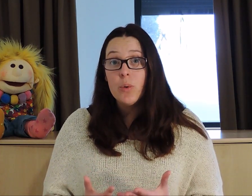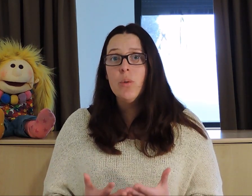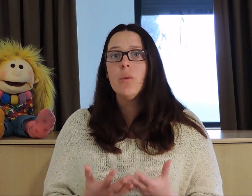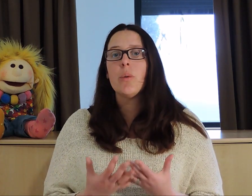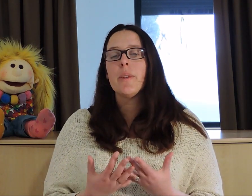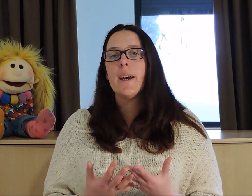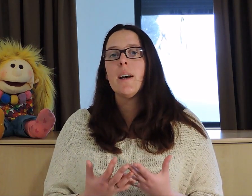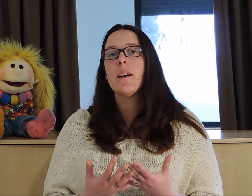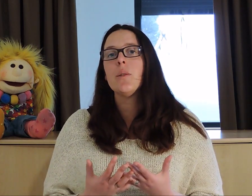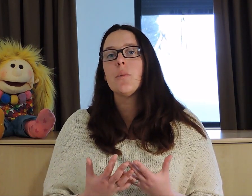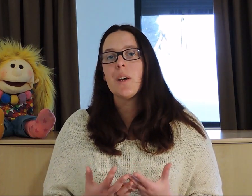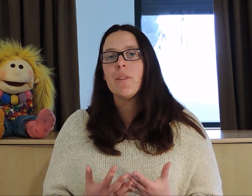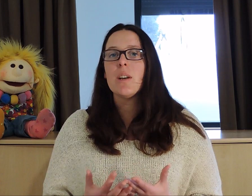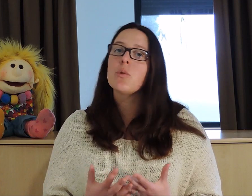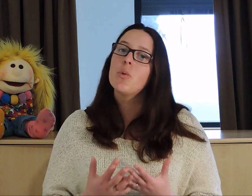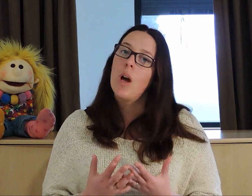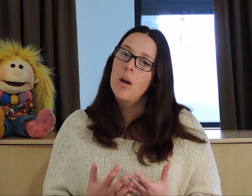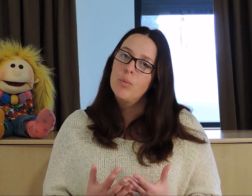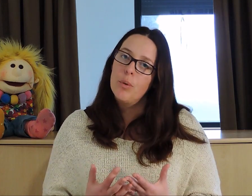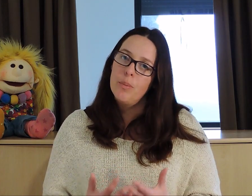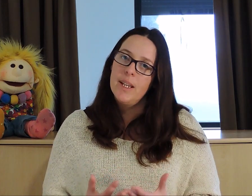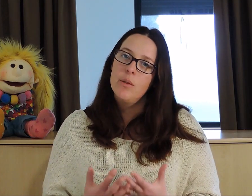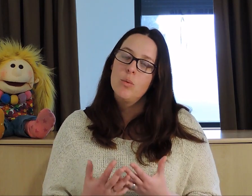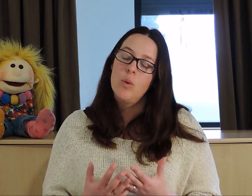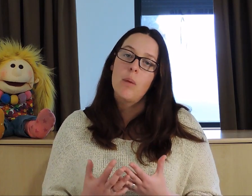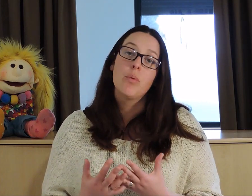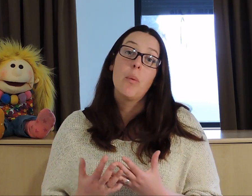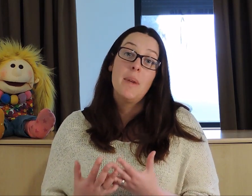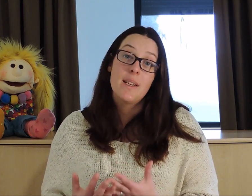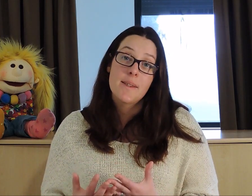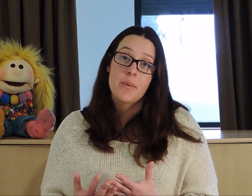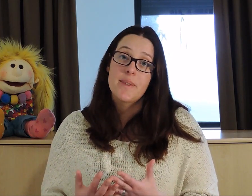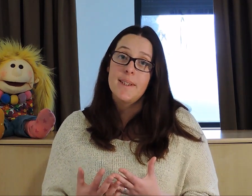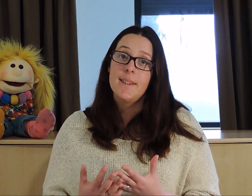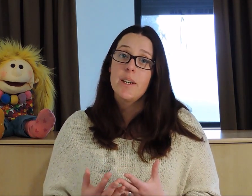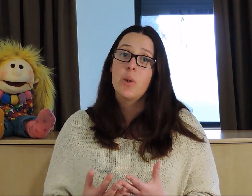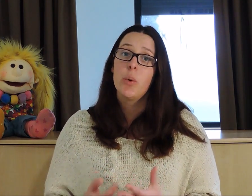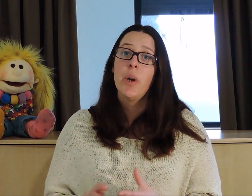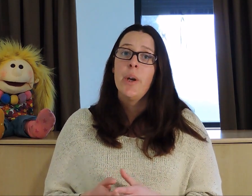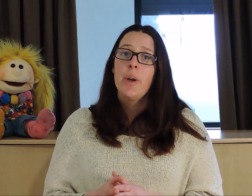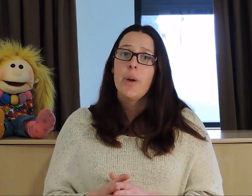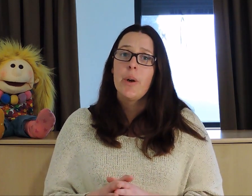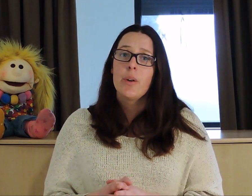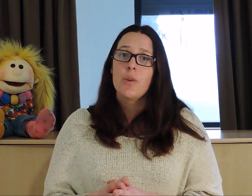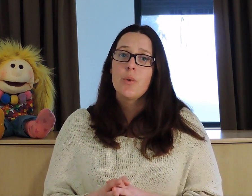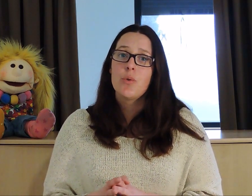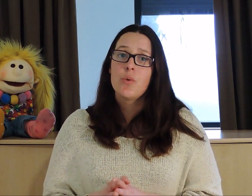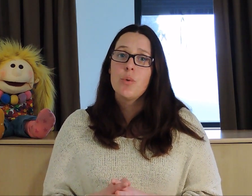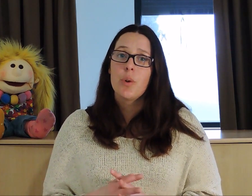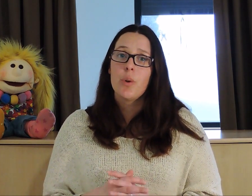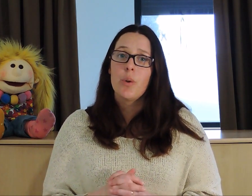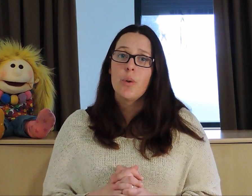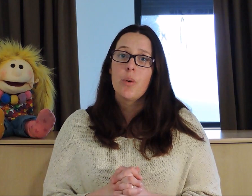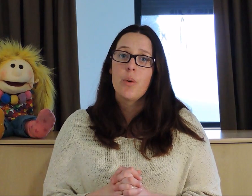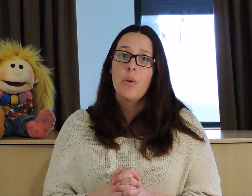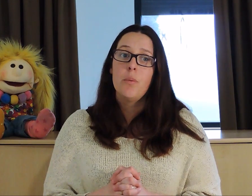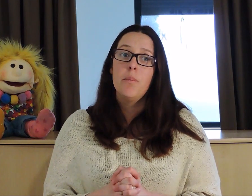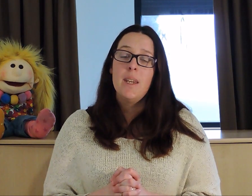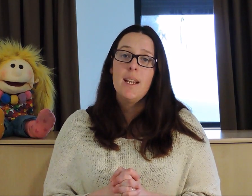'ONU, on a une prévalence de 1 pour 1 000 ou 1 pour 1 100, c'est-à-dire que sur 1